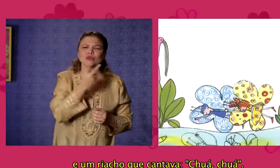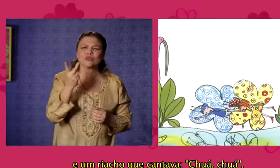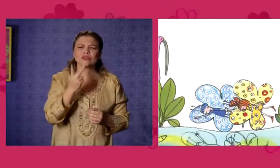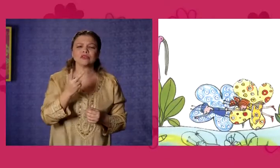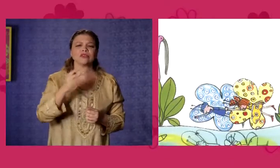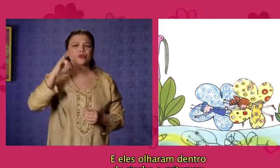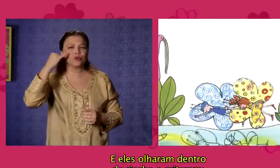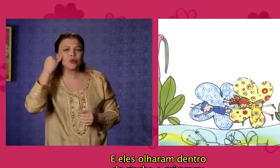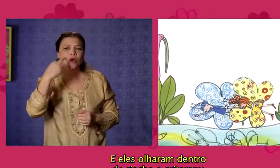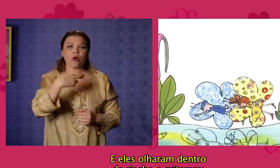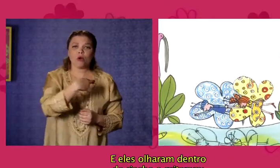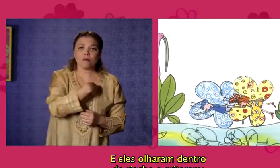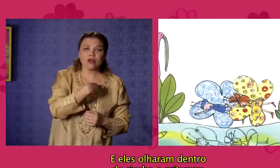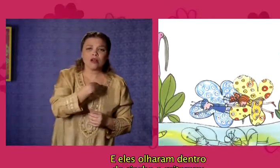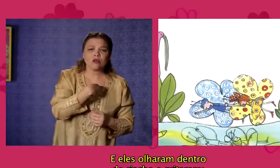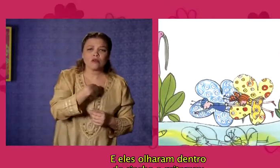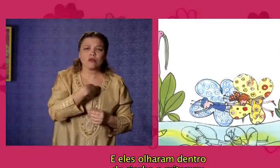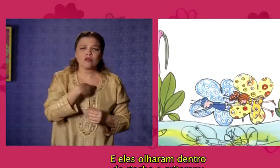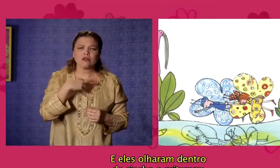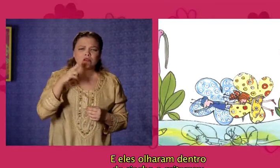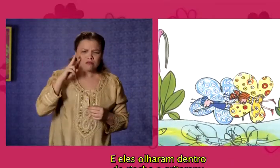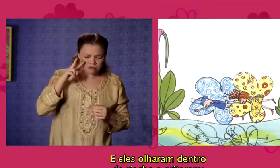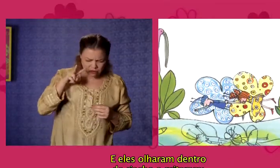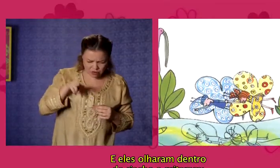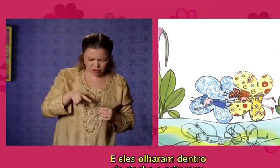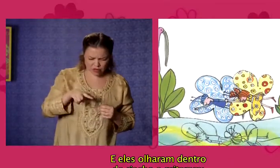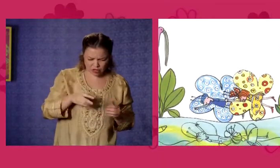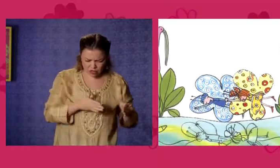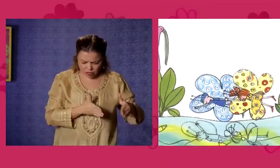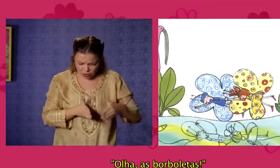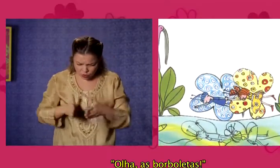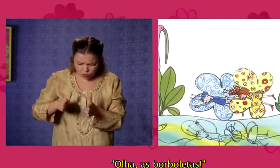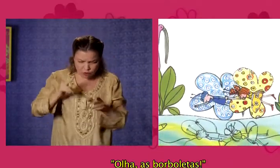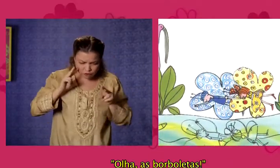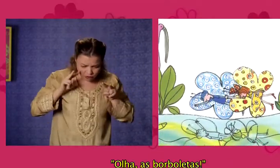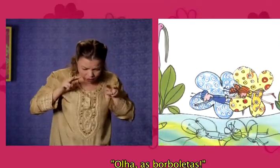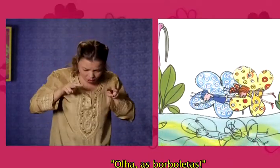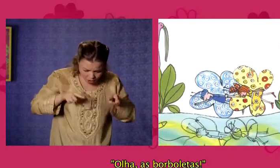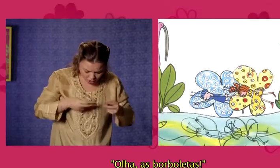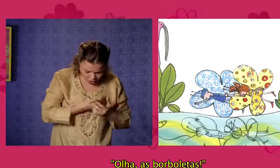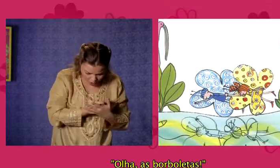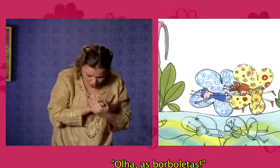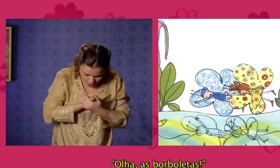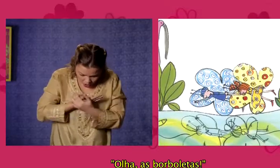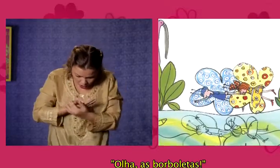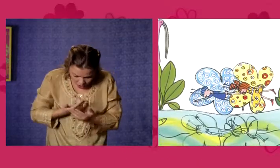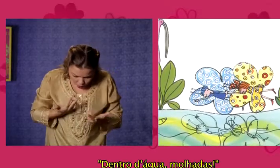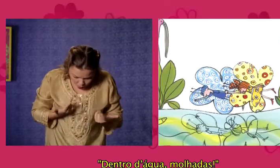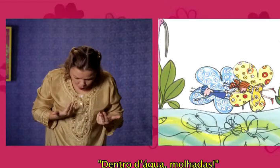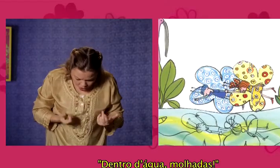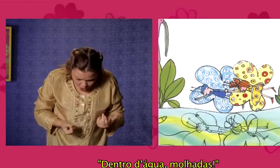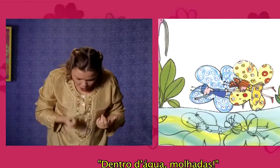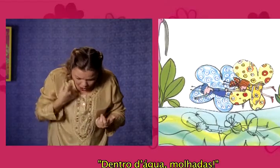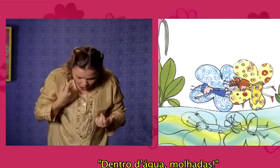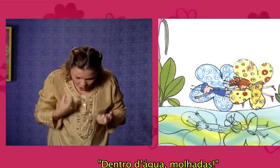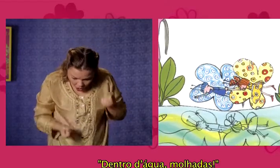E eles olharam dentro do riacho e gritaram, olha, as borboletas dentro d'água molhadas.